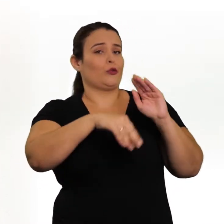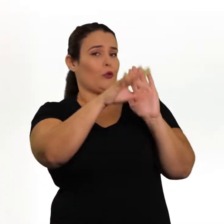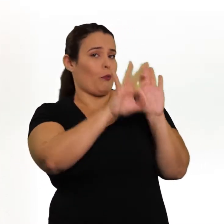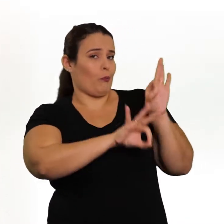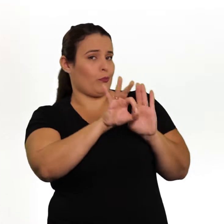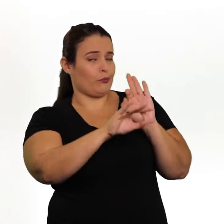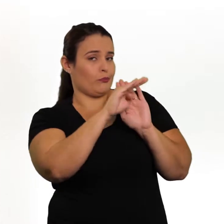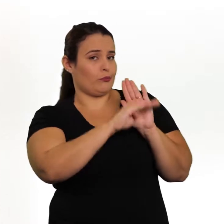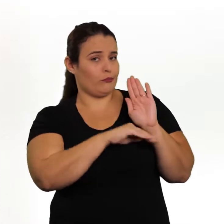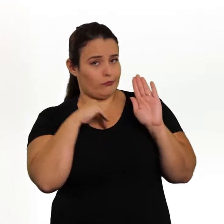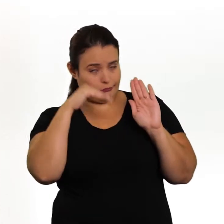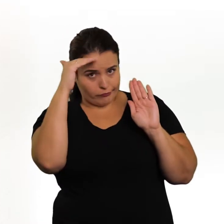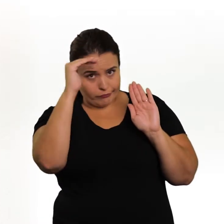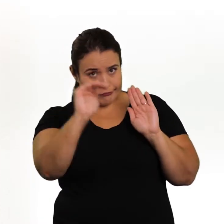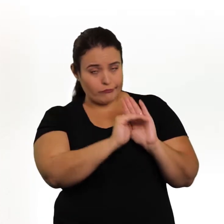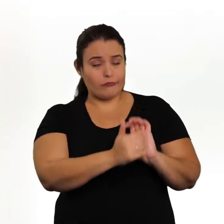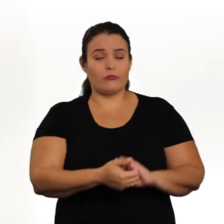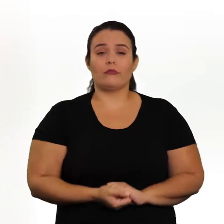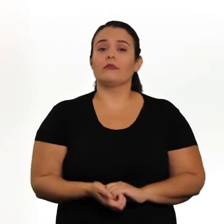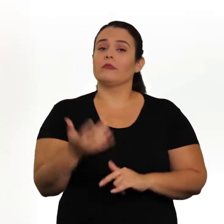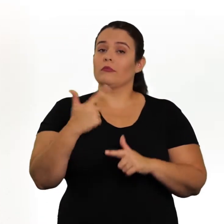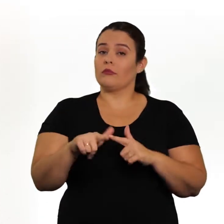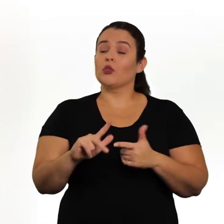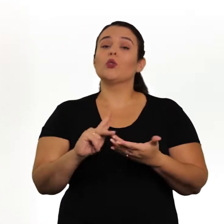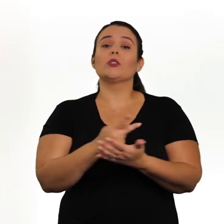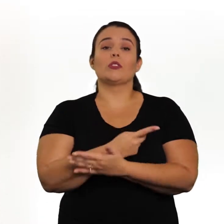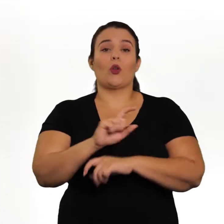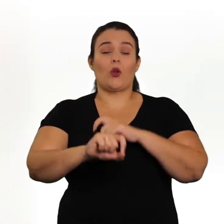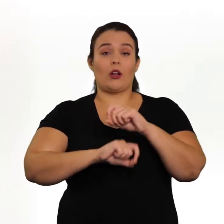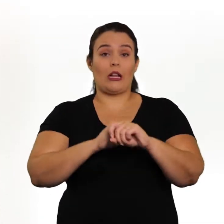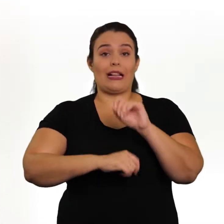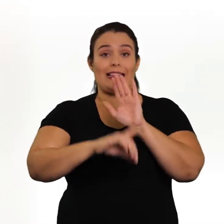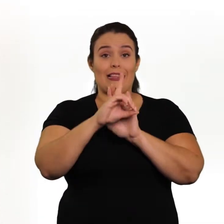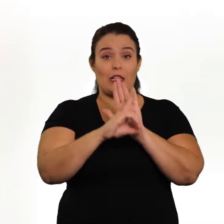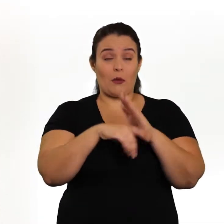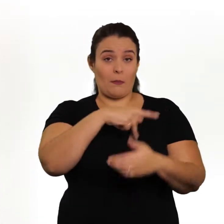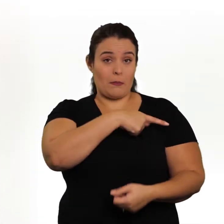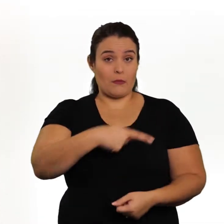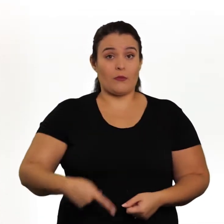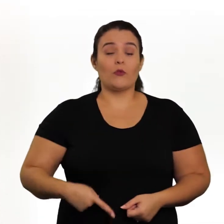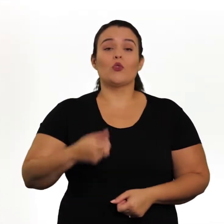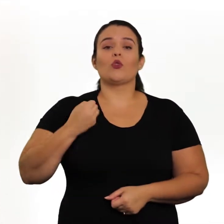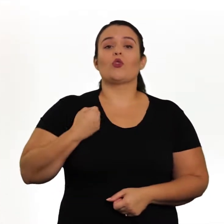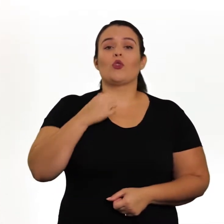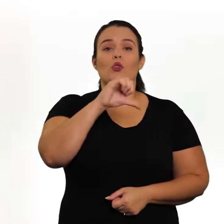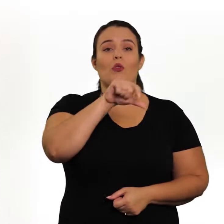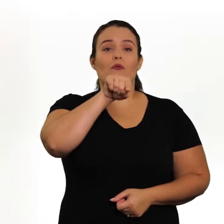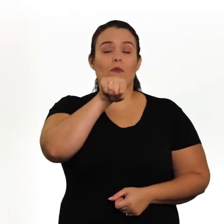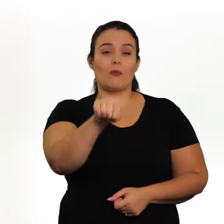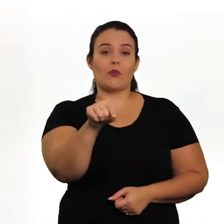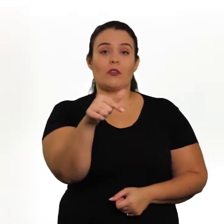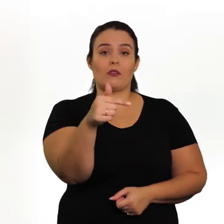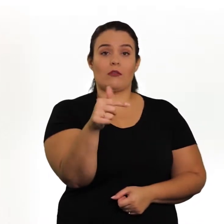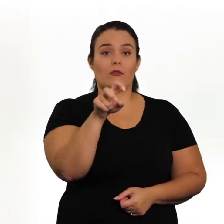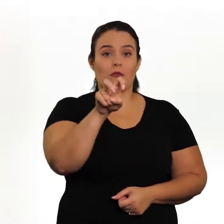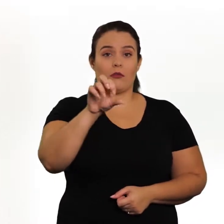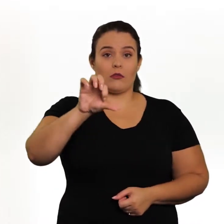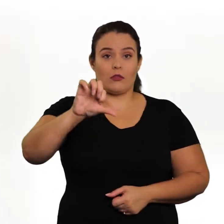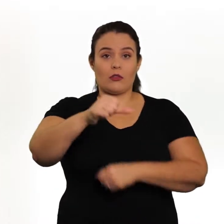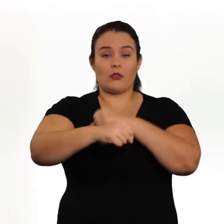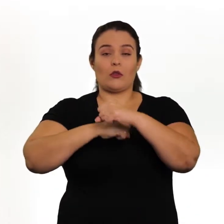o cumprimento do plano. Um agravo exponencial a esta situação ocorreu através do Decreto Presidencial nº 9